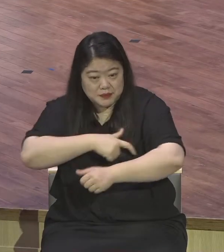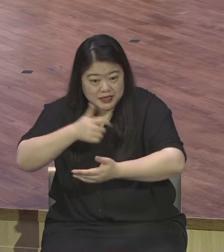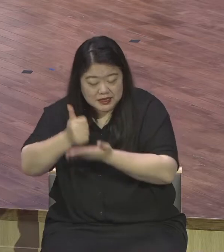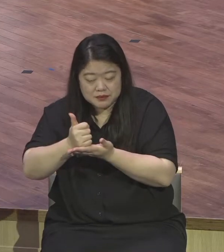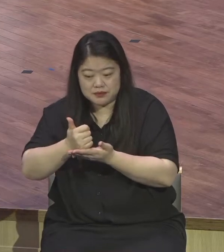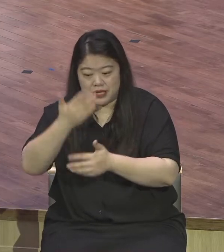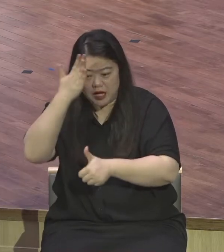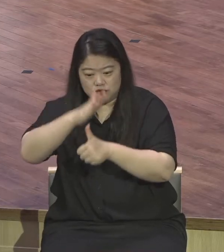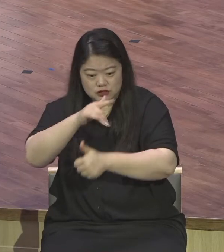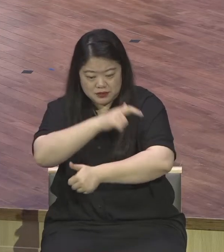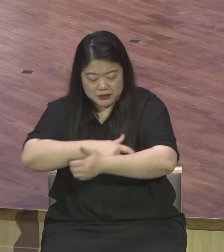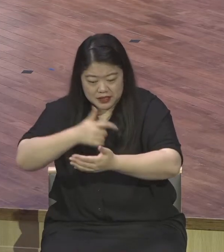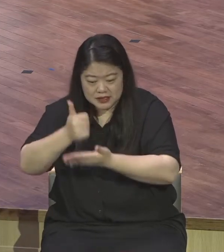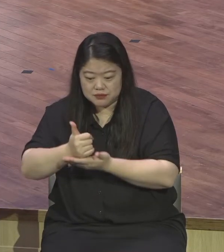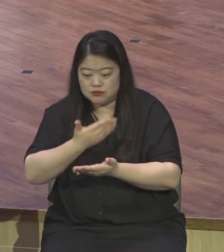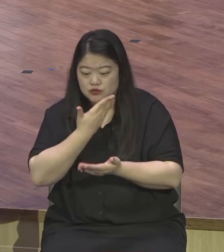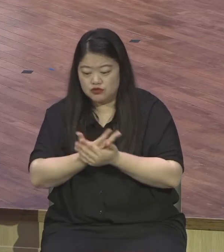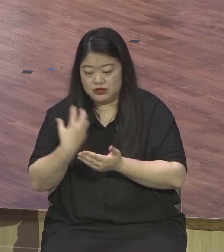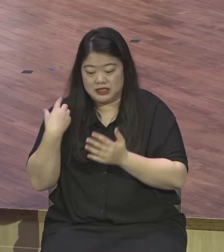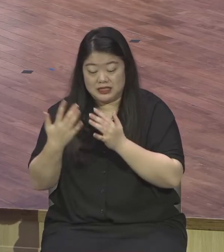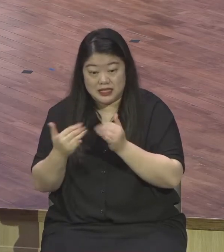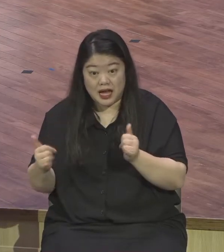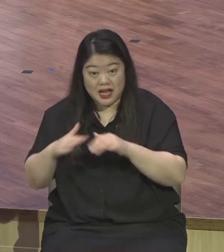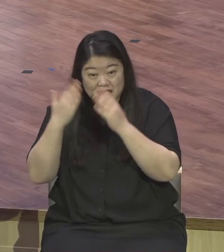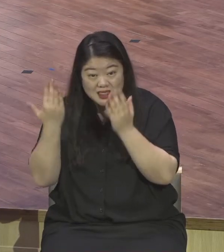솔직히 어디간 자랑합니다